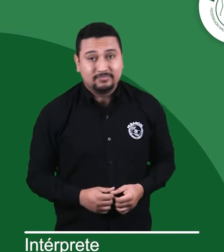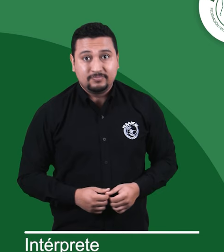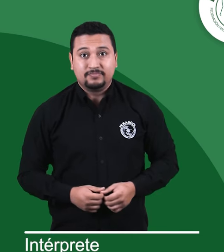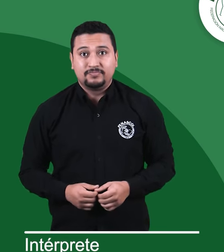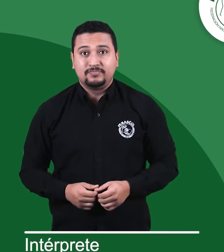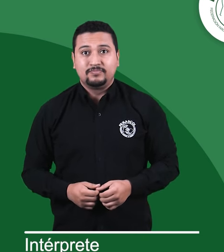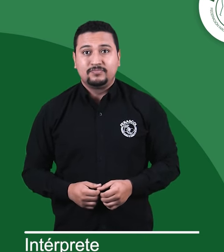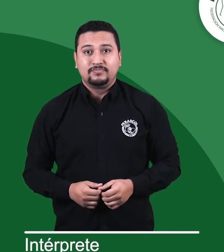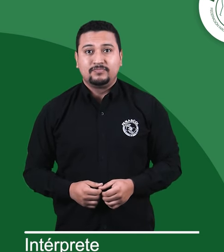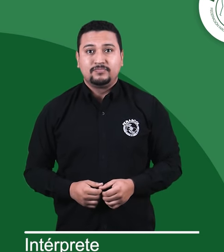quede en el olvido.